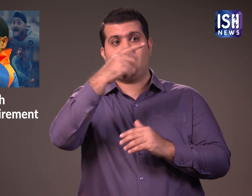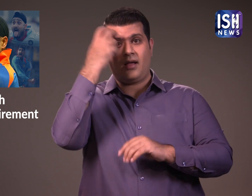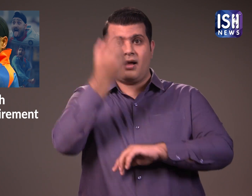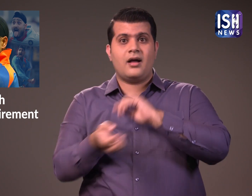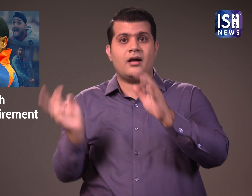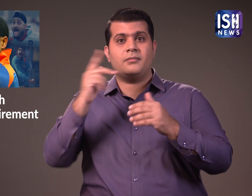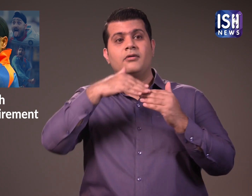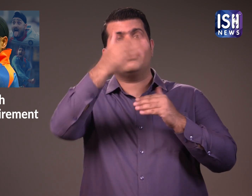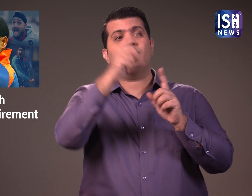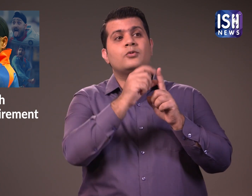है